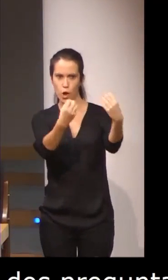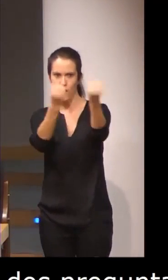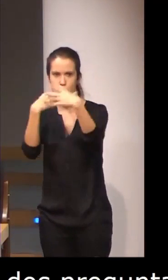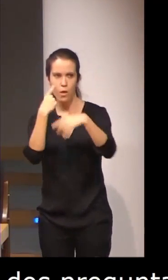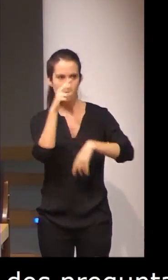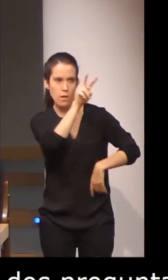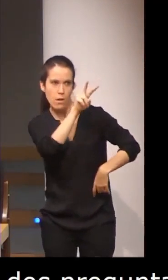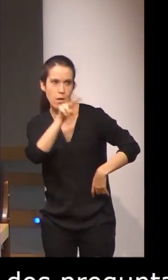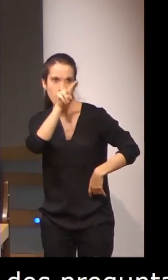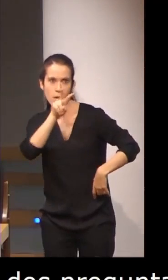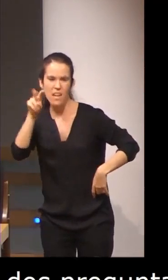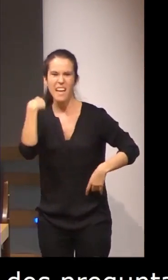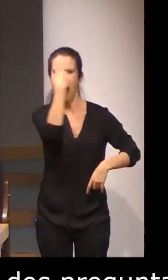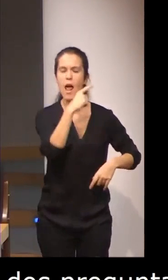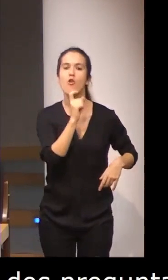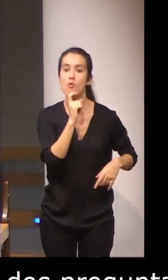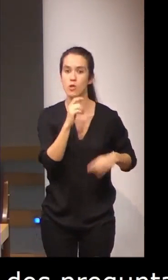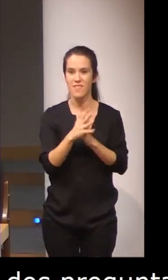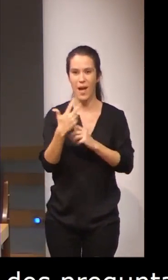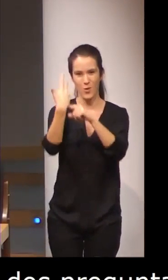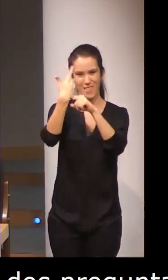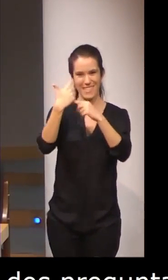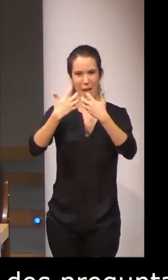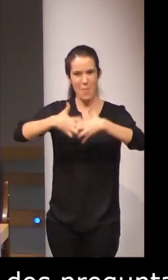Utilizamos un aparato de movimientos oculares